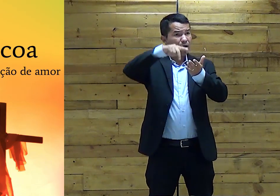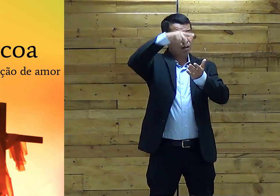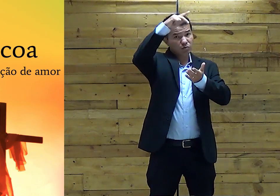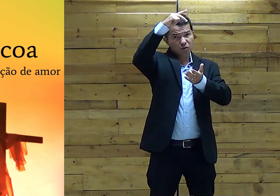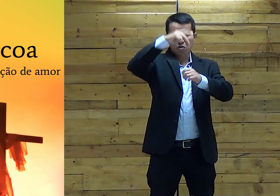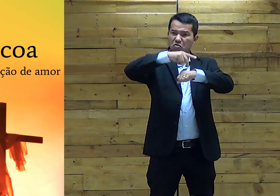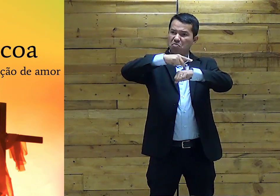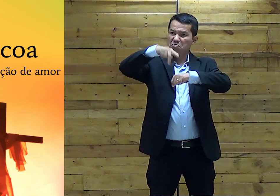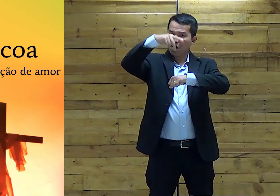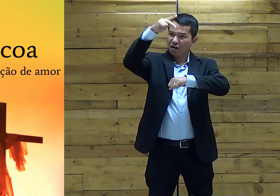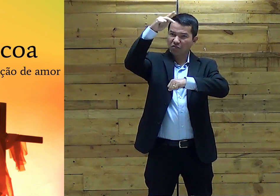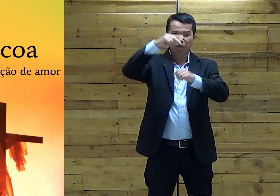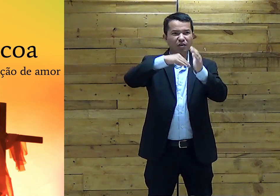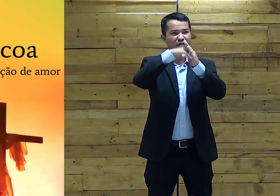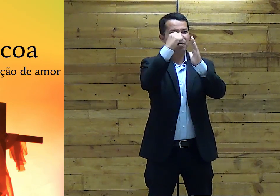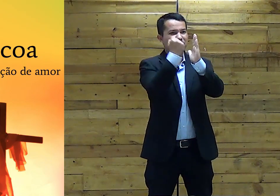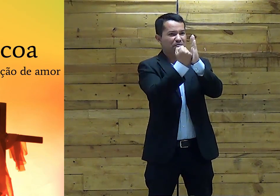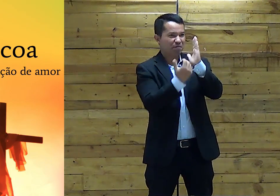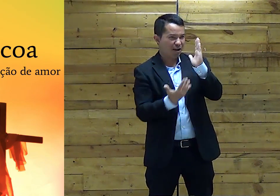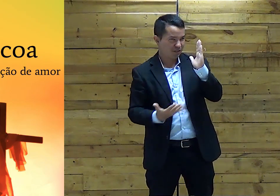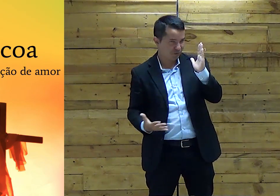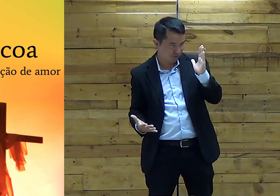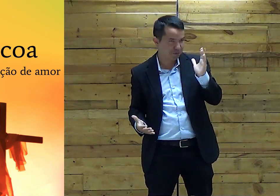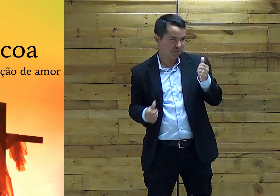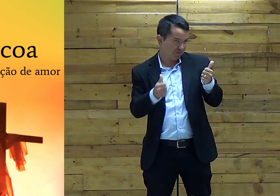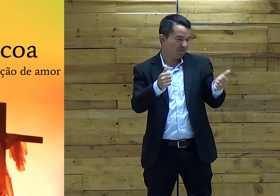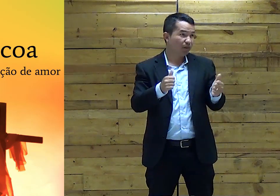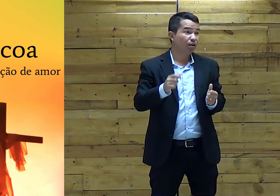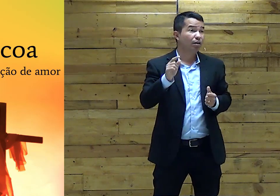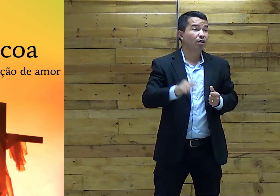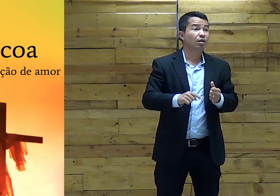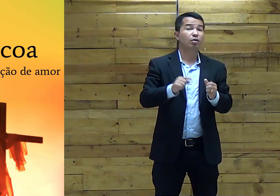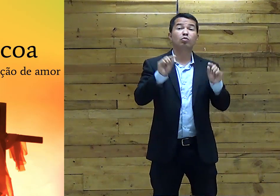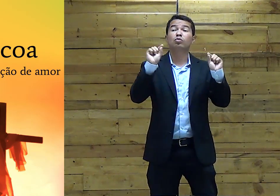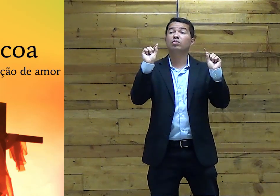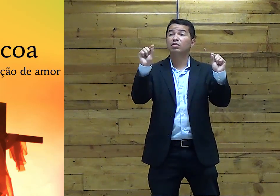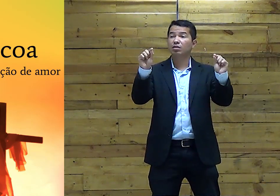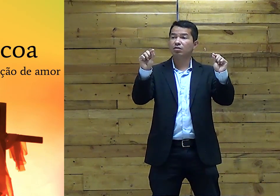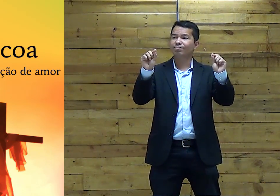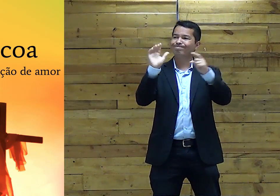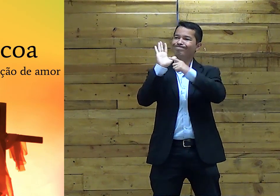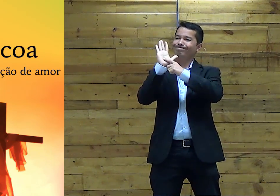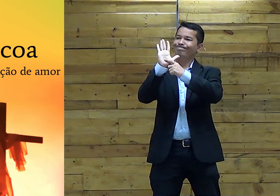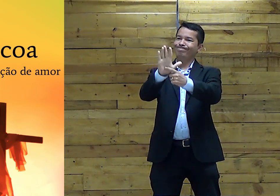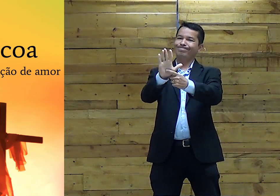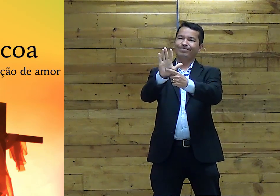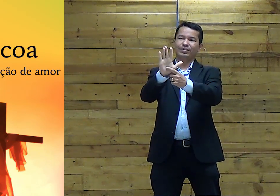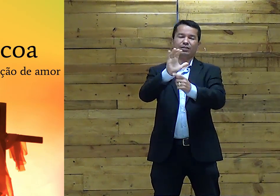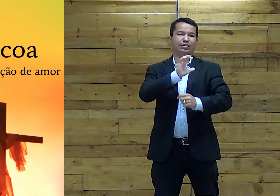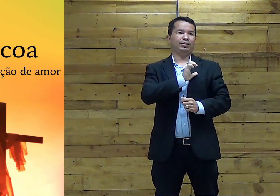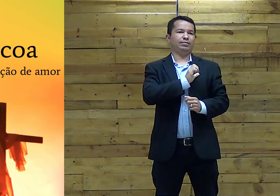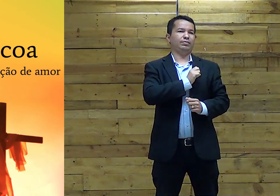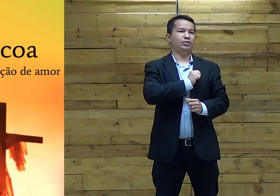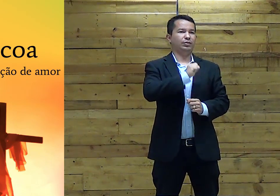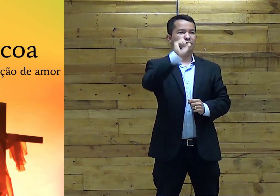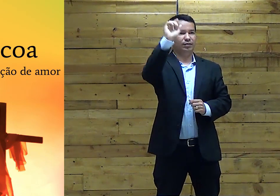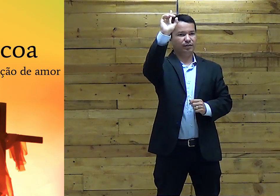Páscoa, Páscoa, Páscoa O que é? É uma